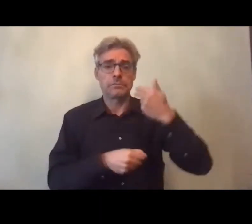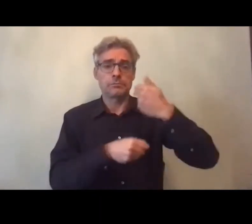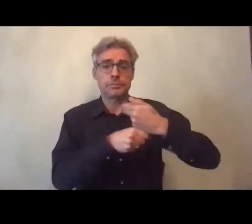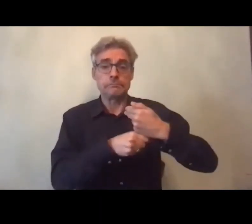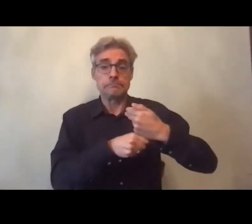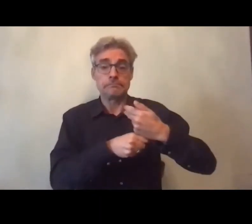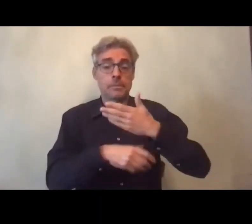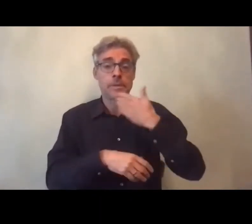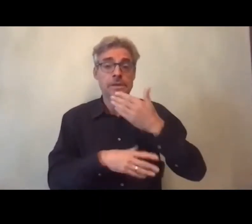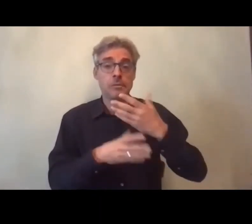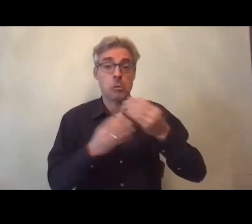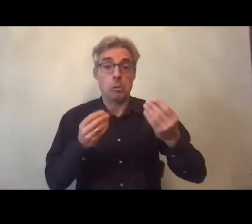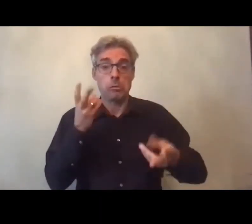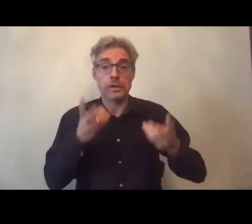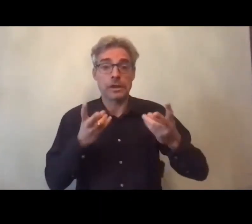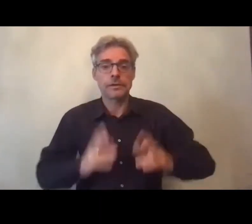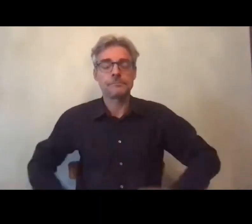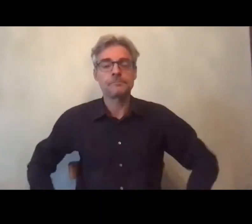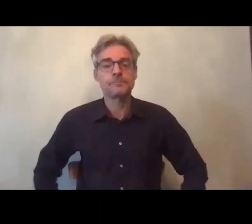beaucoup